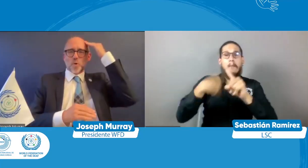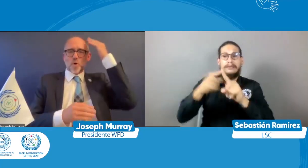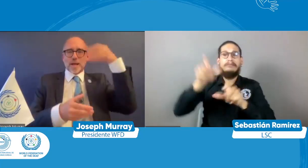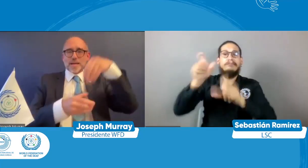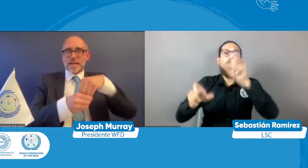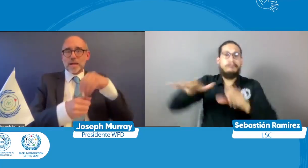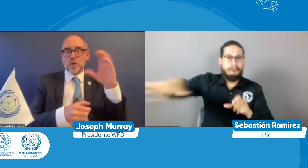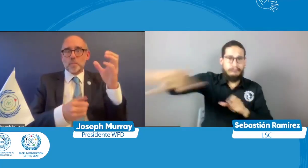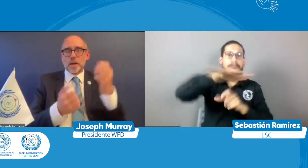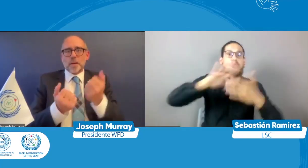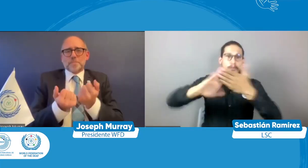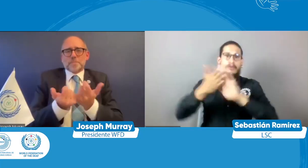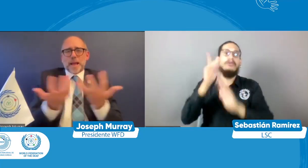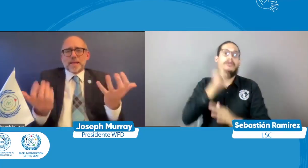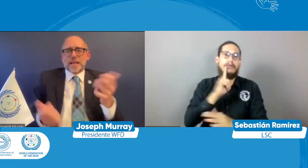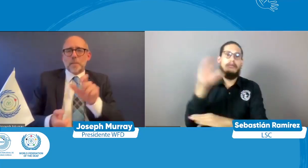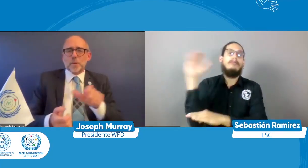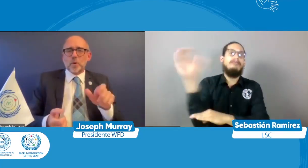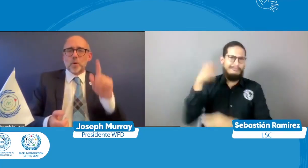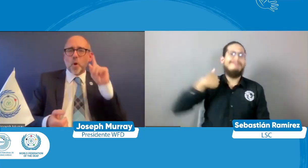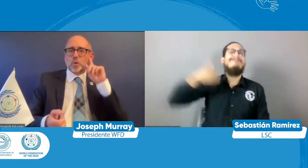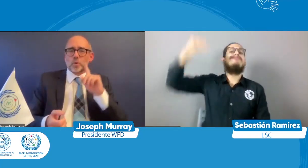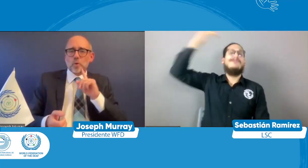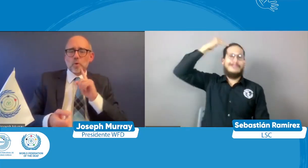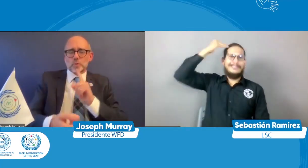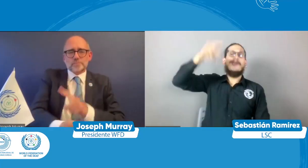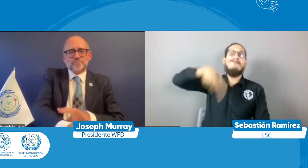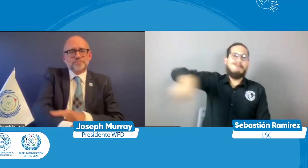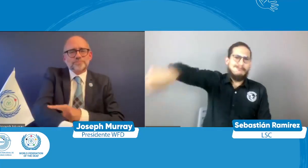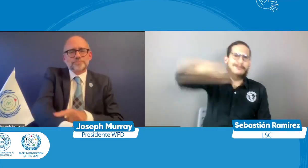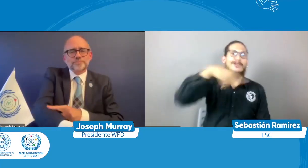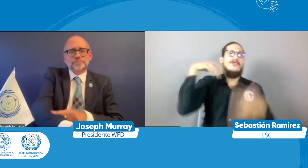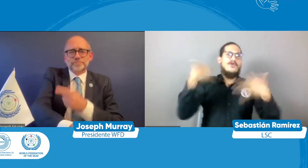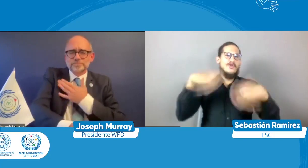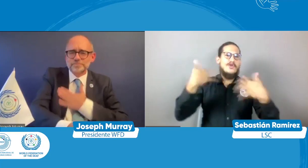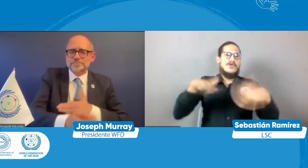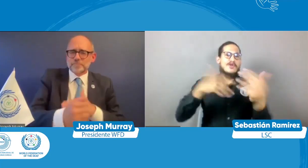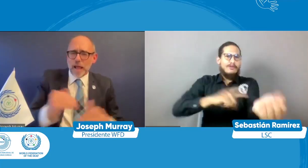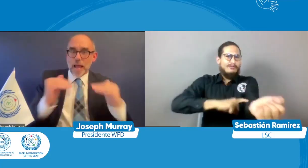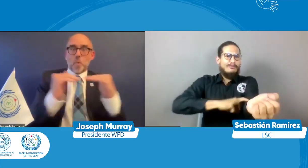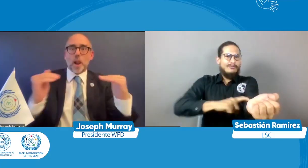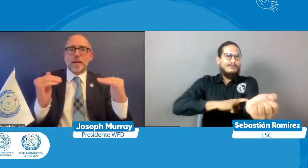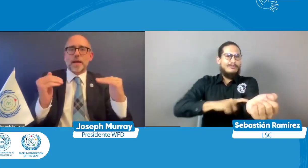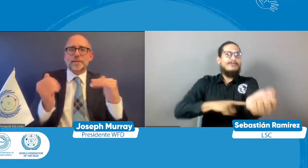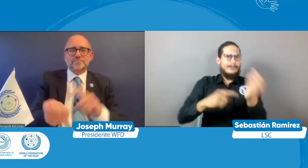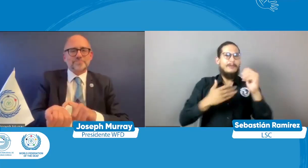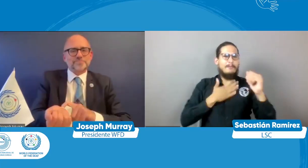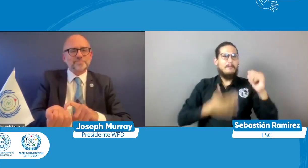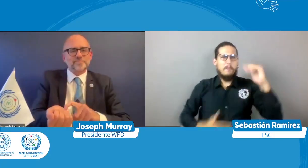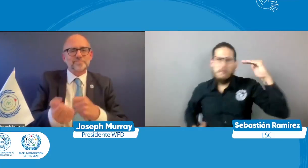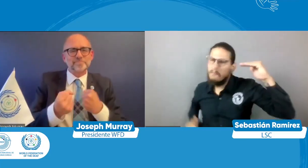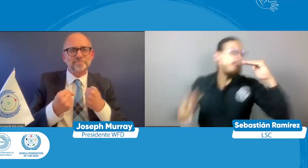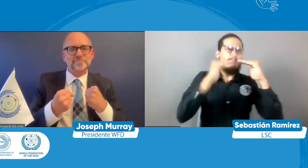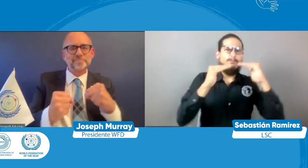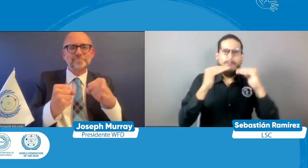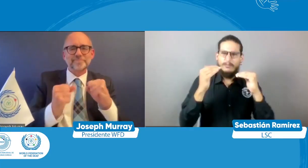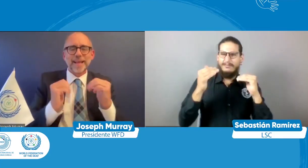hoy estar compartiendo este espacio con ustedes y el saber que somos hermanos sordos que estamos allí